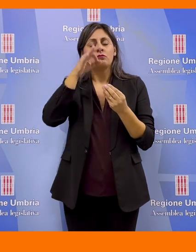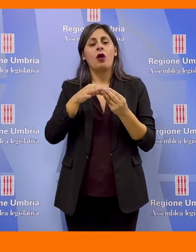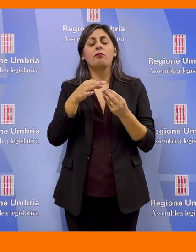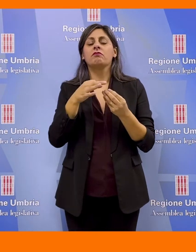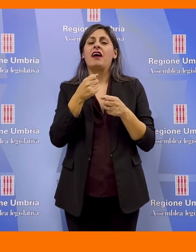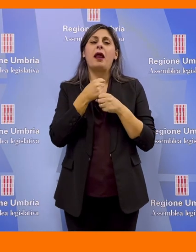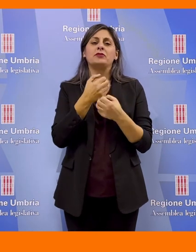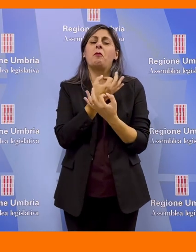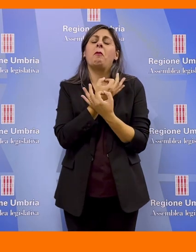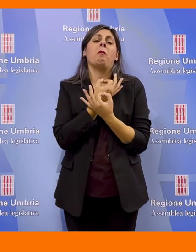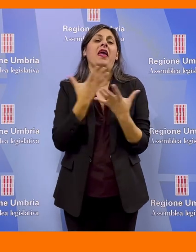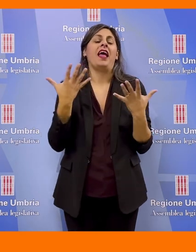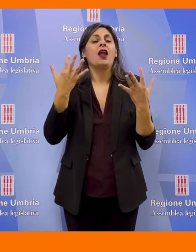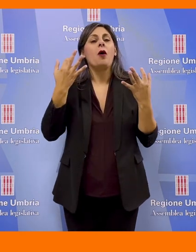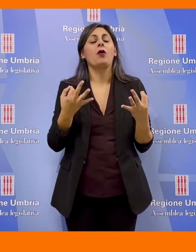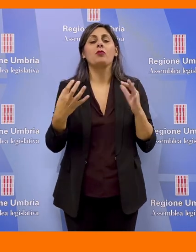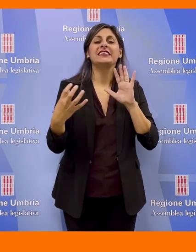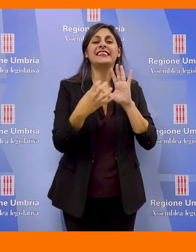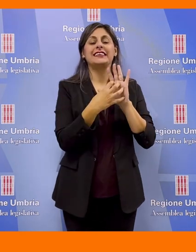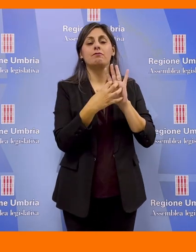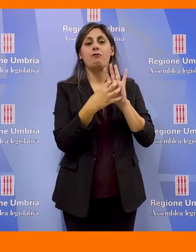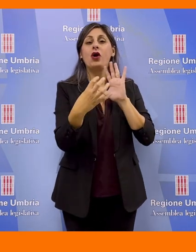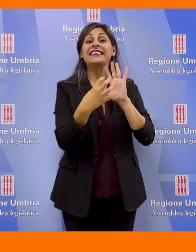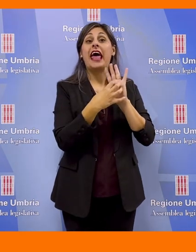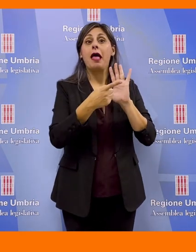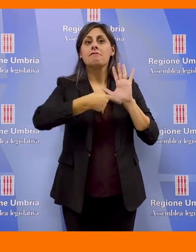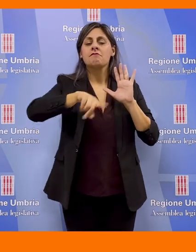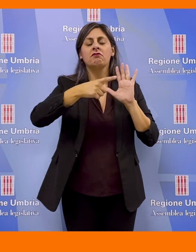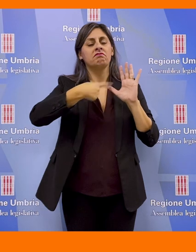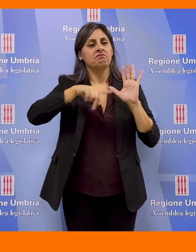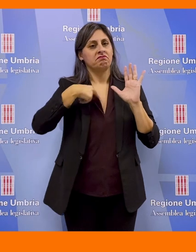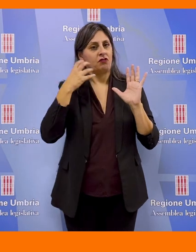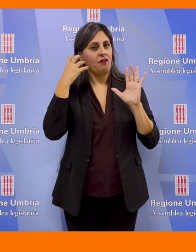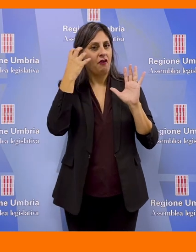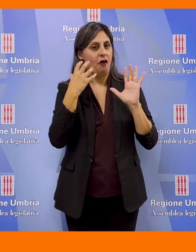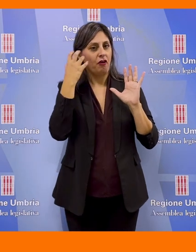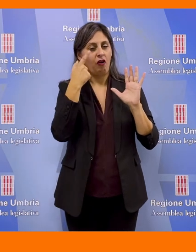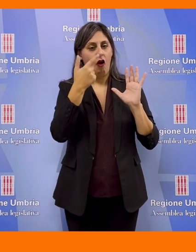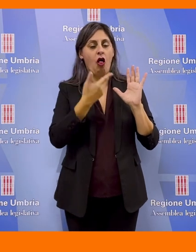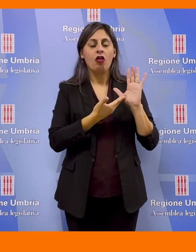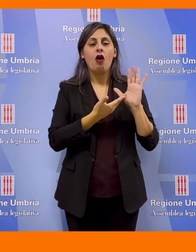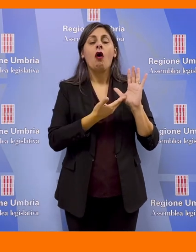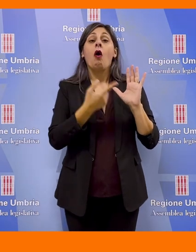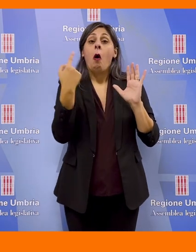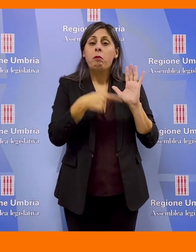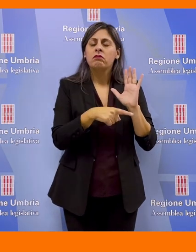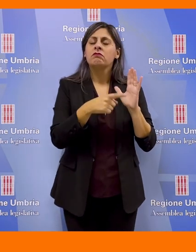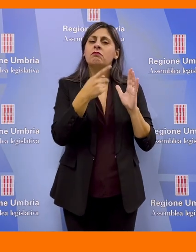rappresentato in questo nostro stemma di cui siamo fieri, orgogliosi e che cercheremo